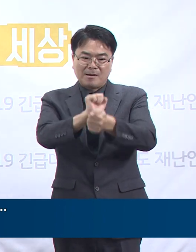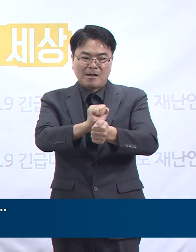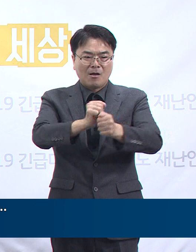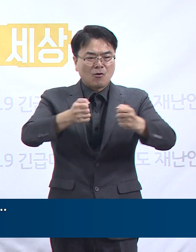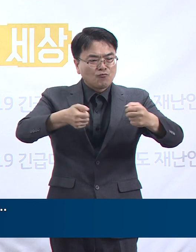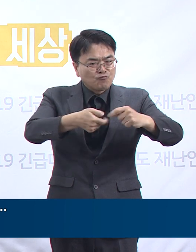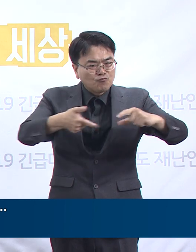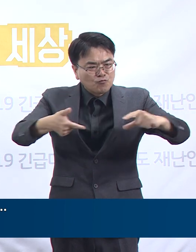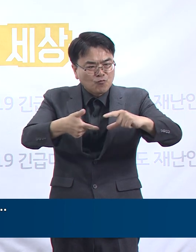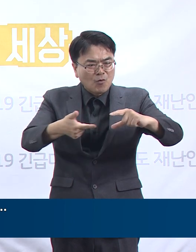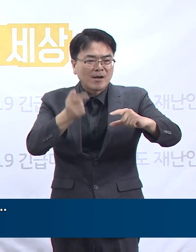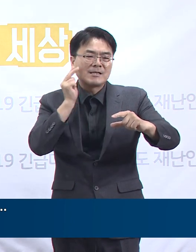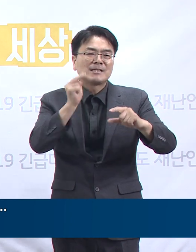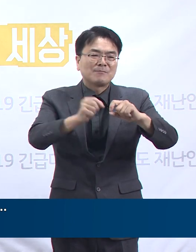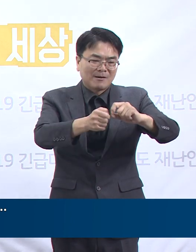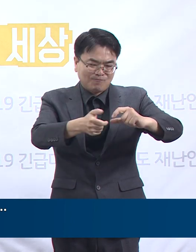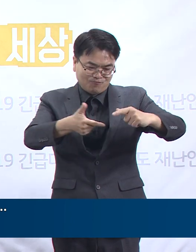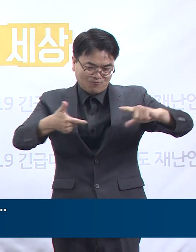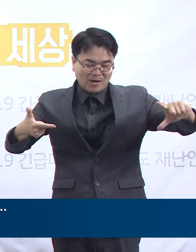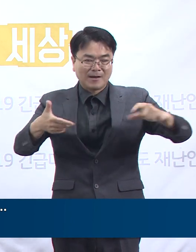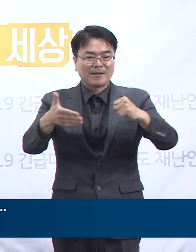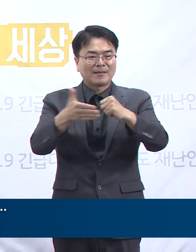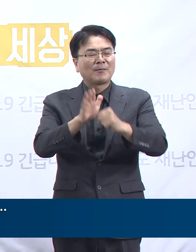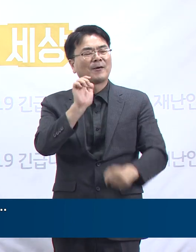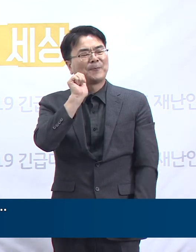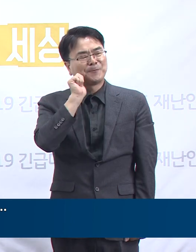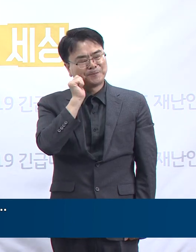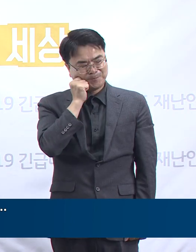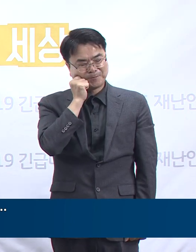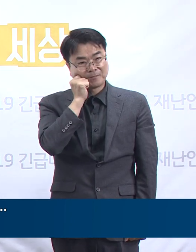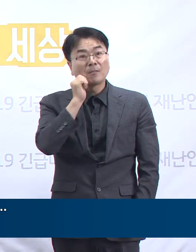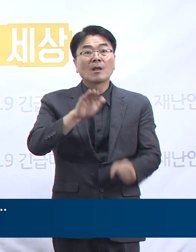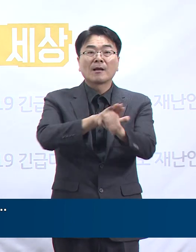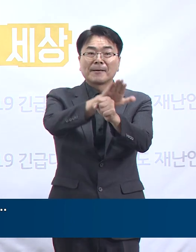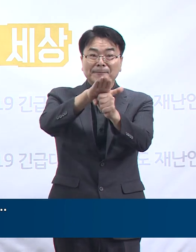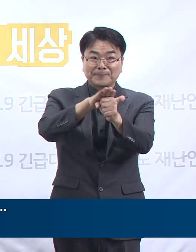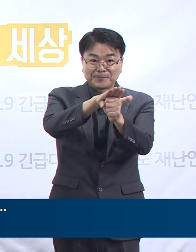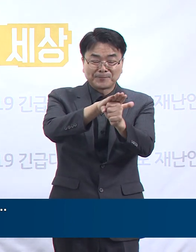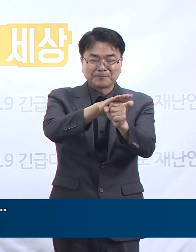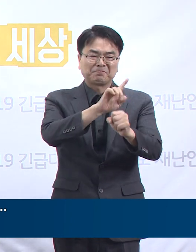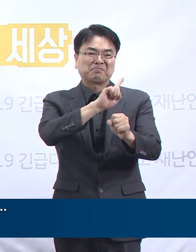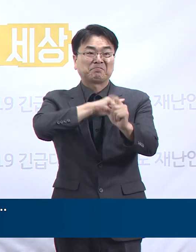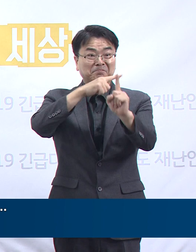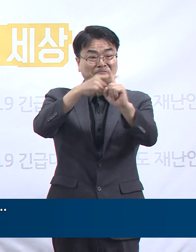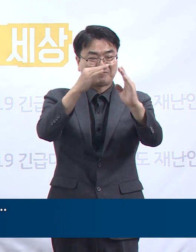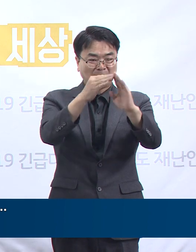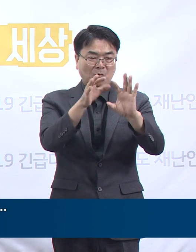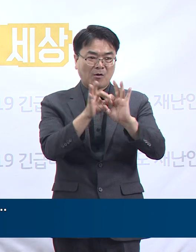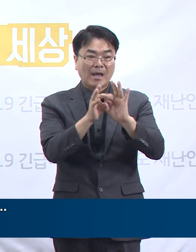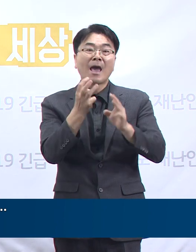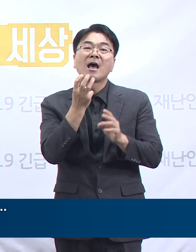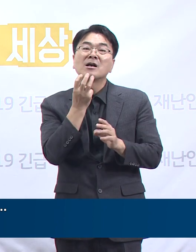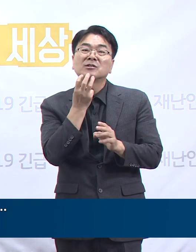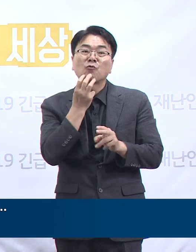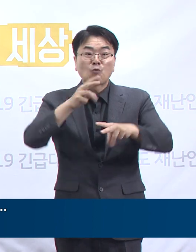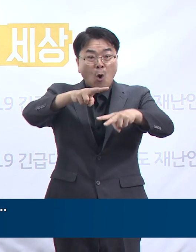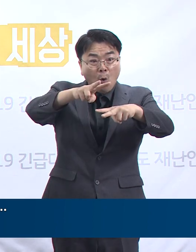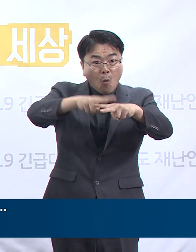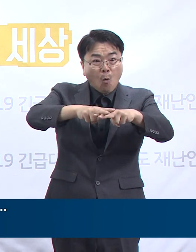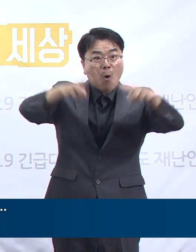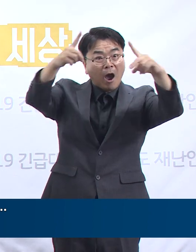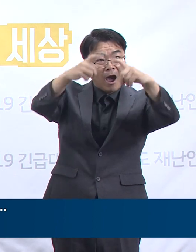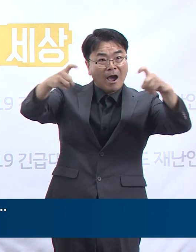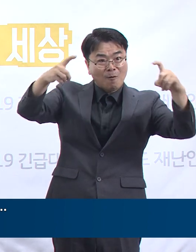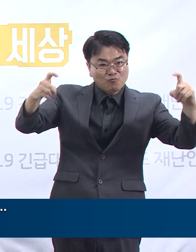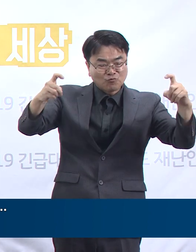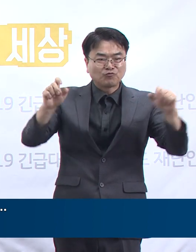겪고 있습니다. 사랑제일교회 확진자 2명과 함께 8월 15일 광화문 집회에 참석했던 포천의